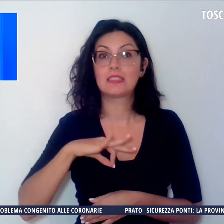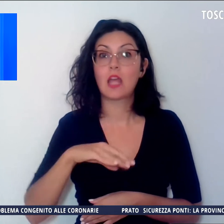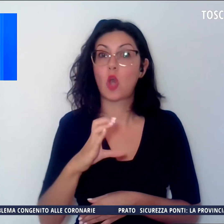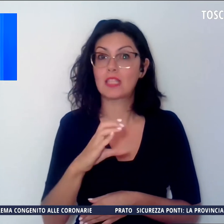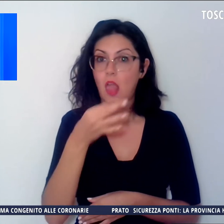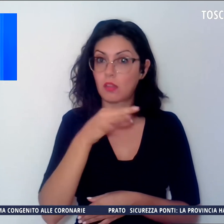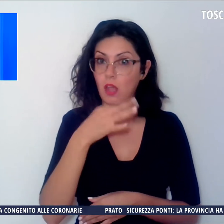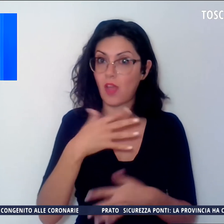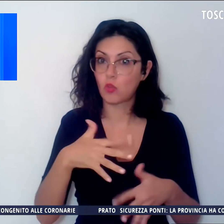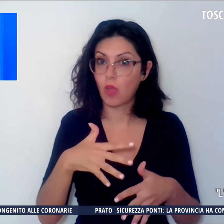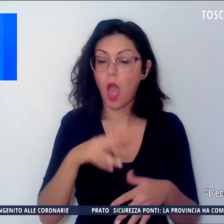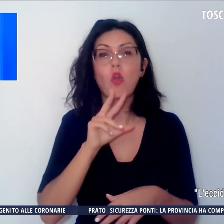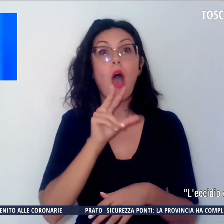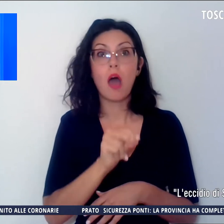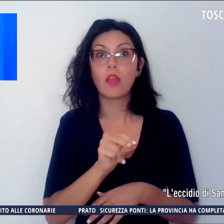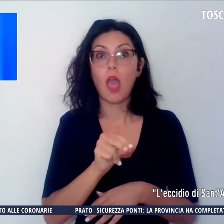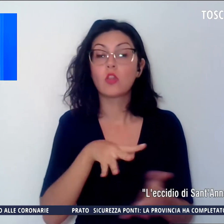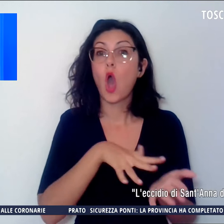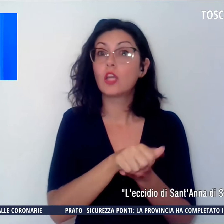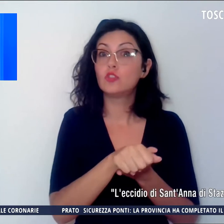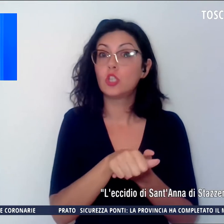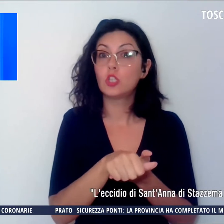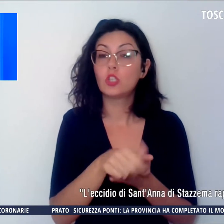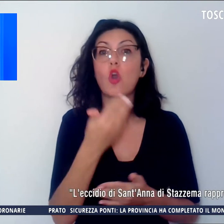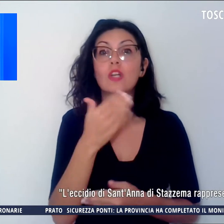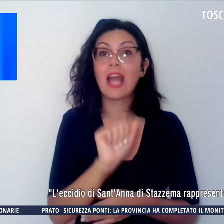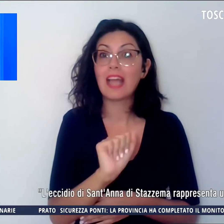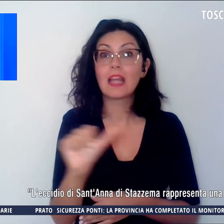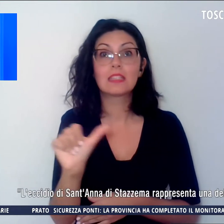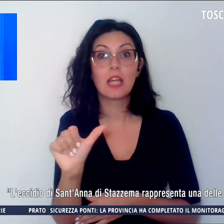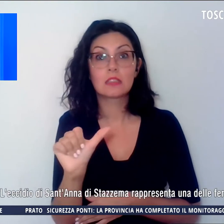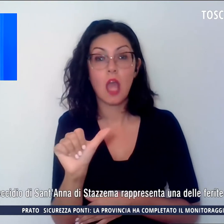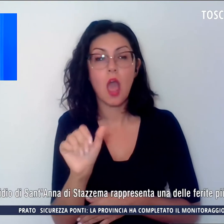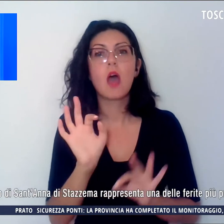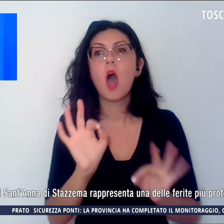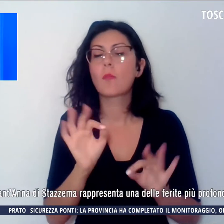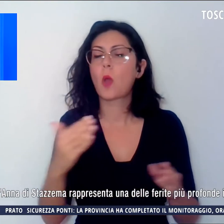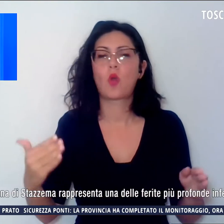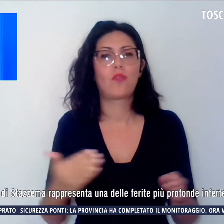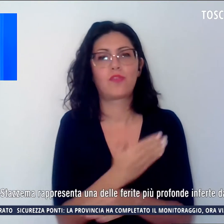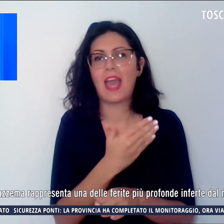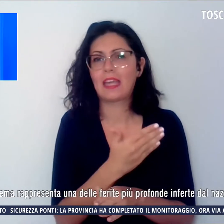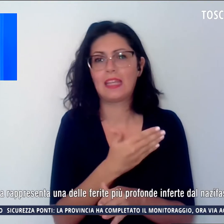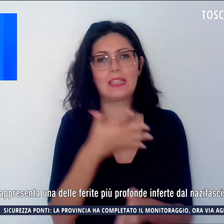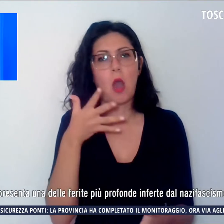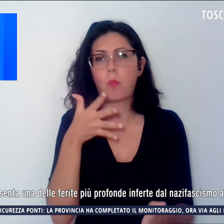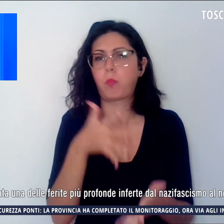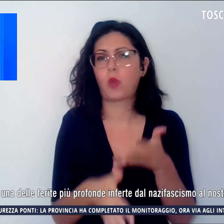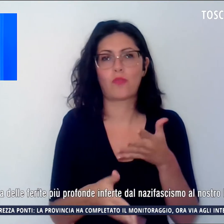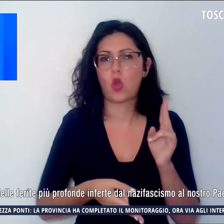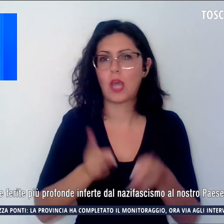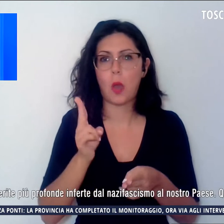che ha detto L'eccidio di Sant'Anna di Stazzema rappresenta una delle ferite più profonde inferte dal